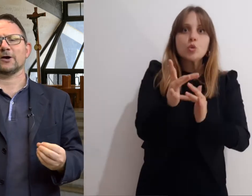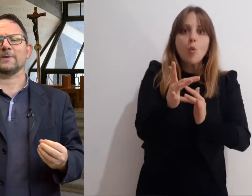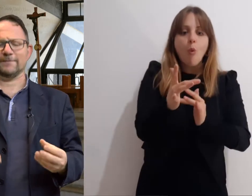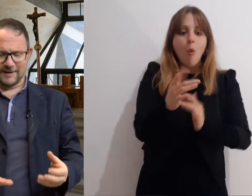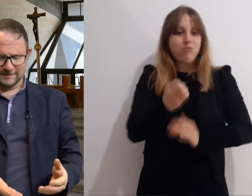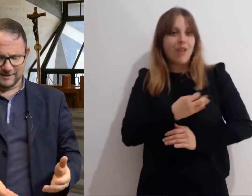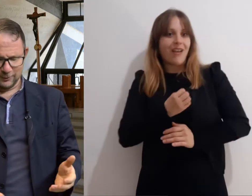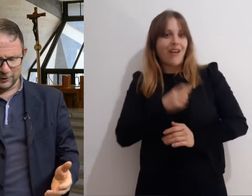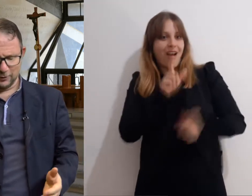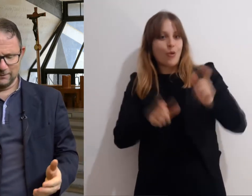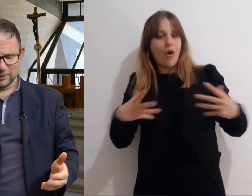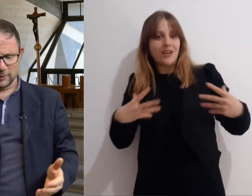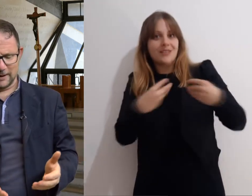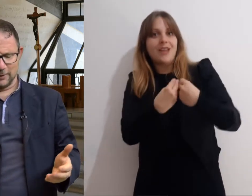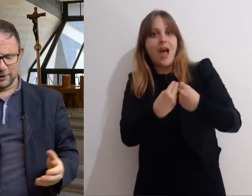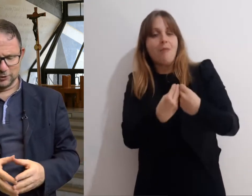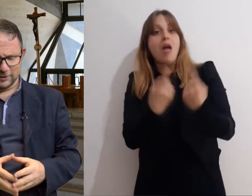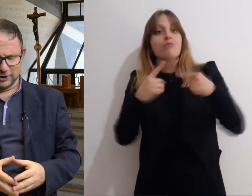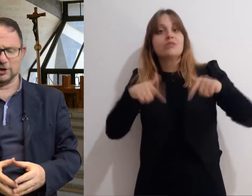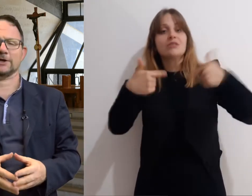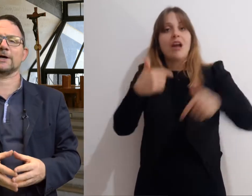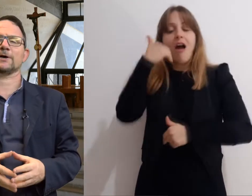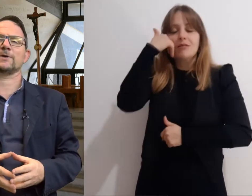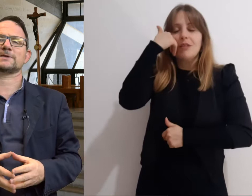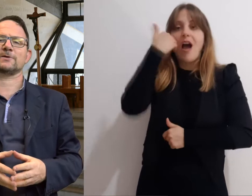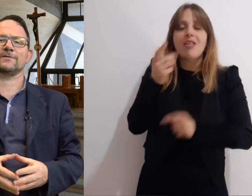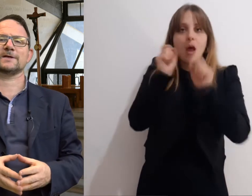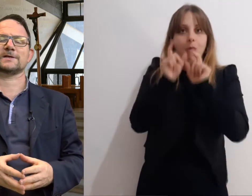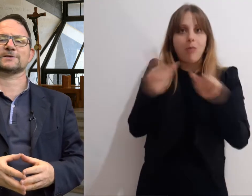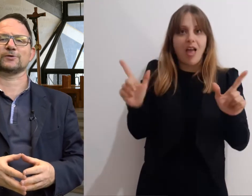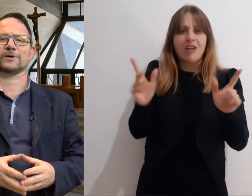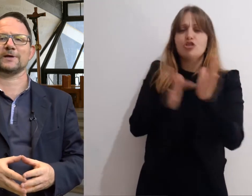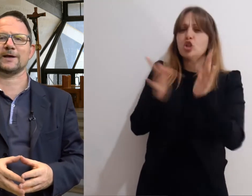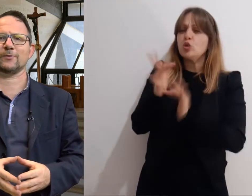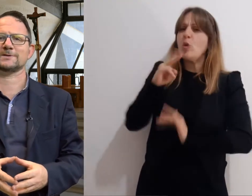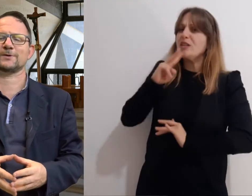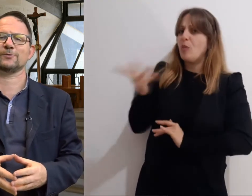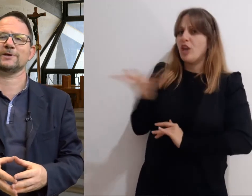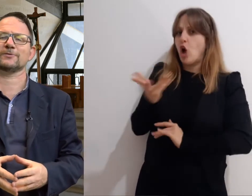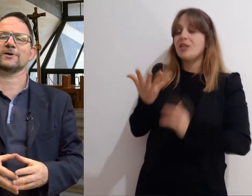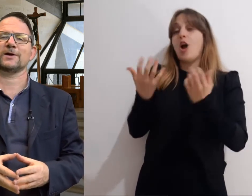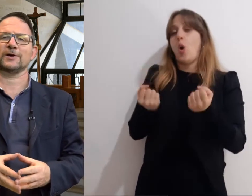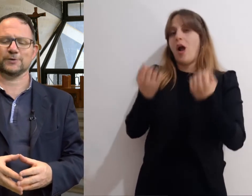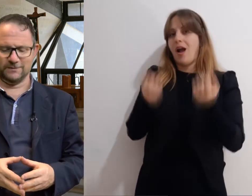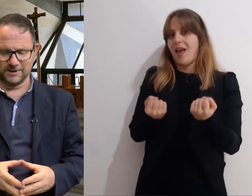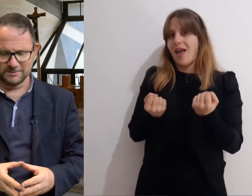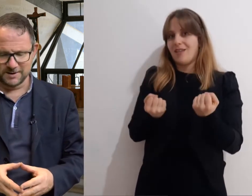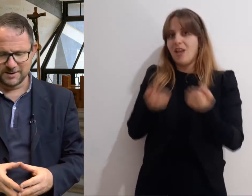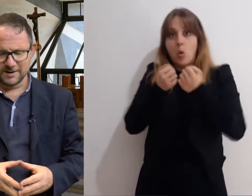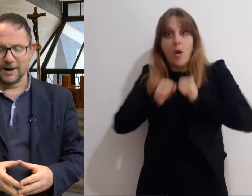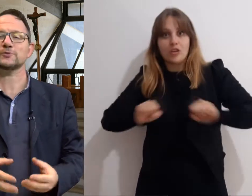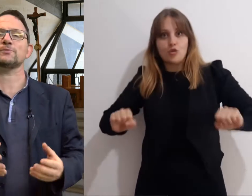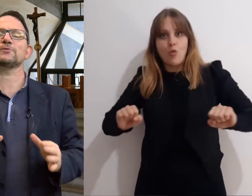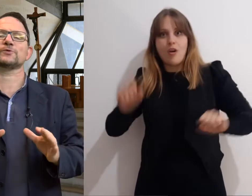raccontarlo Ma i fatti che lui compie Cioè le guarigioni I ciechi che riacquistano la vista I sordi che riacquistano l'udito E così via